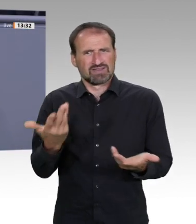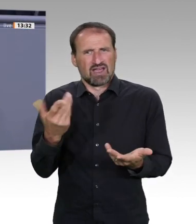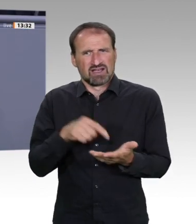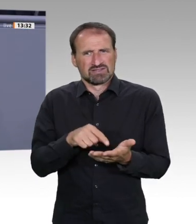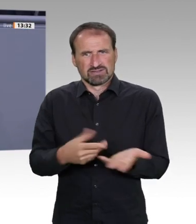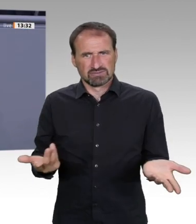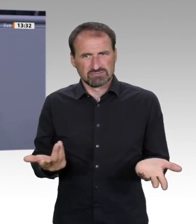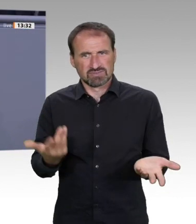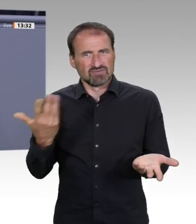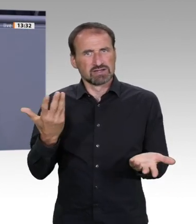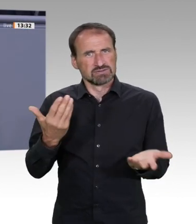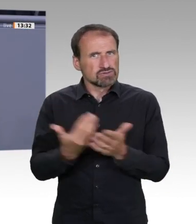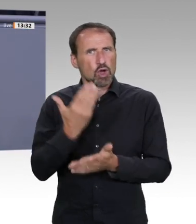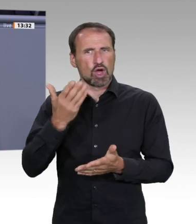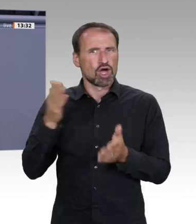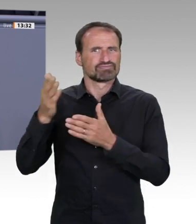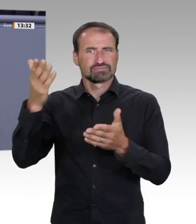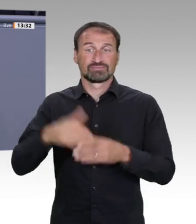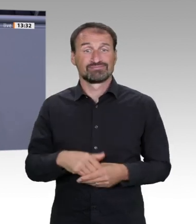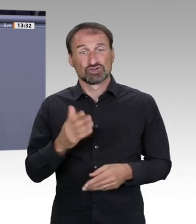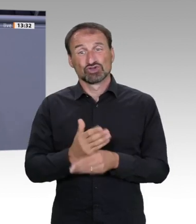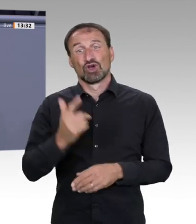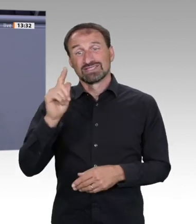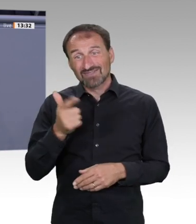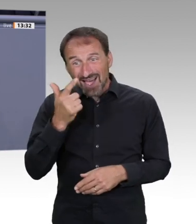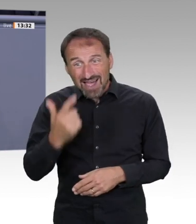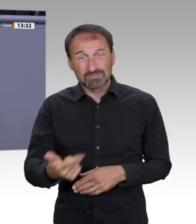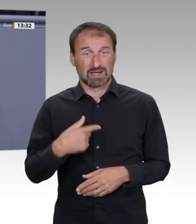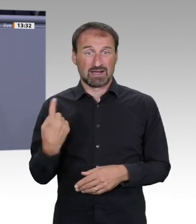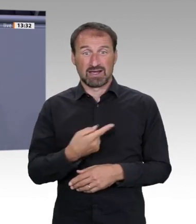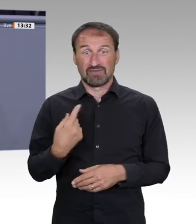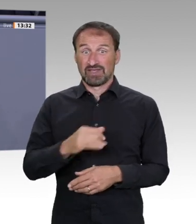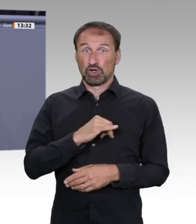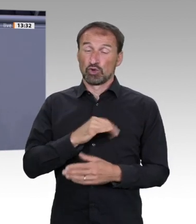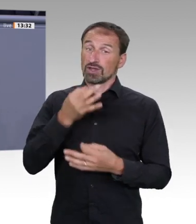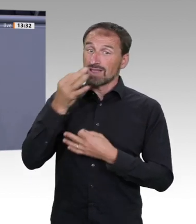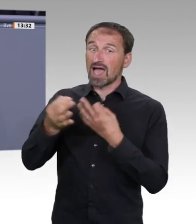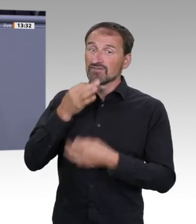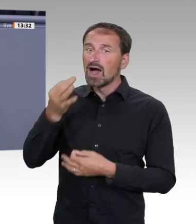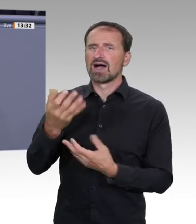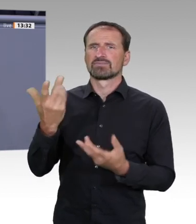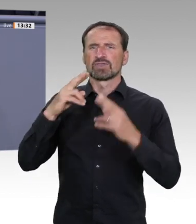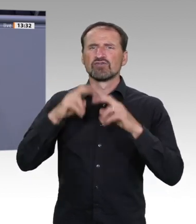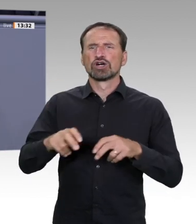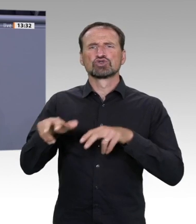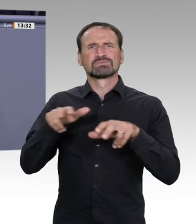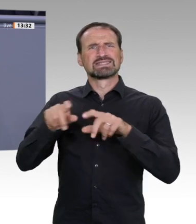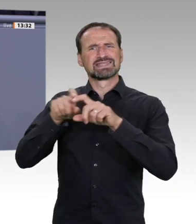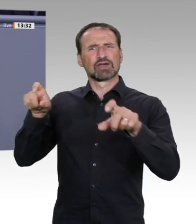Innovationsförderung auf die globalen Nachhaltigkeitsziele, ob Hightech-Strategie oder Agentur für Sprunginnovation. Wir müssen